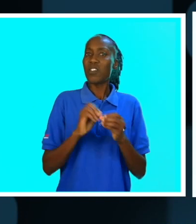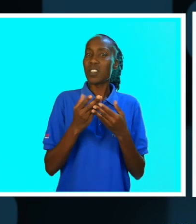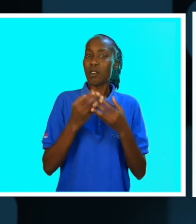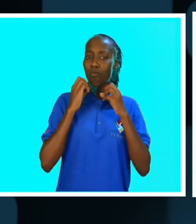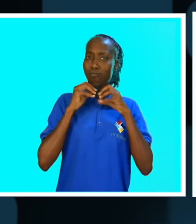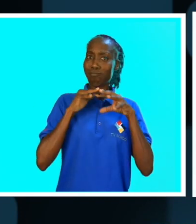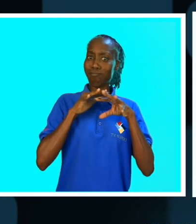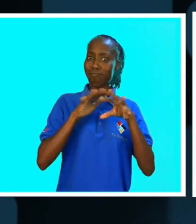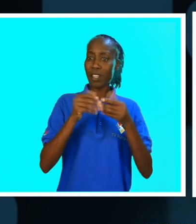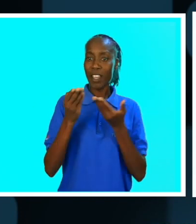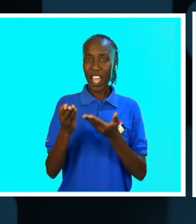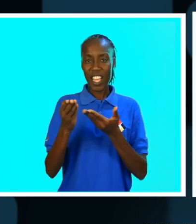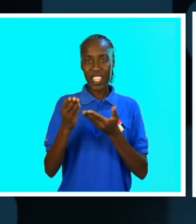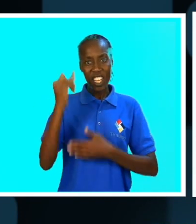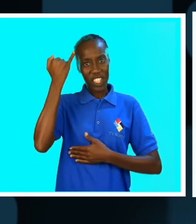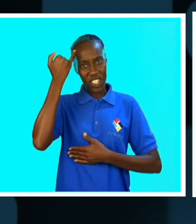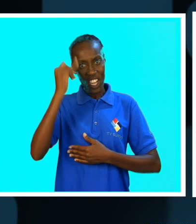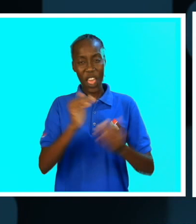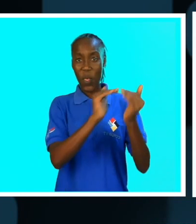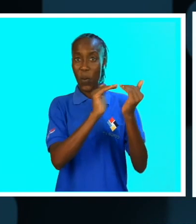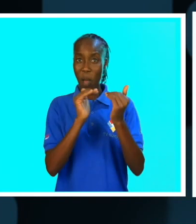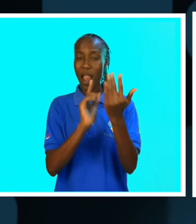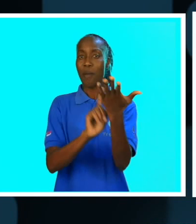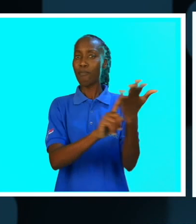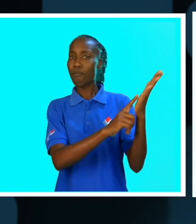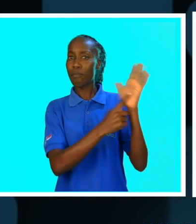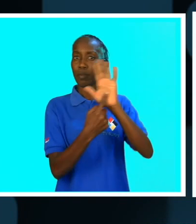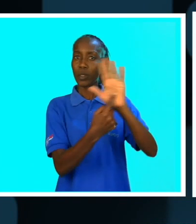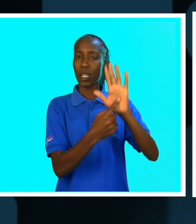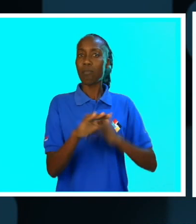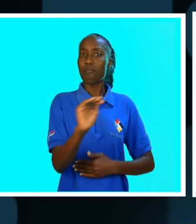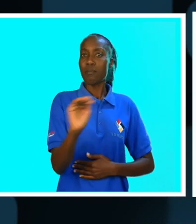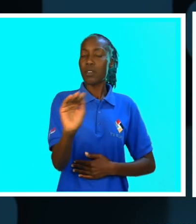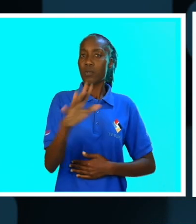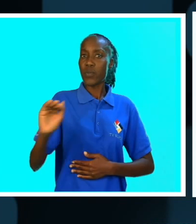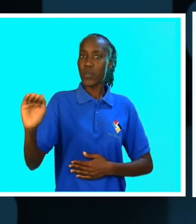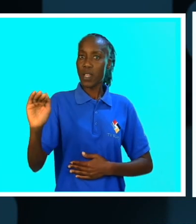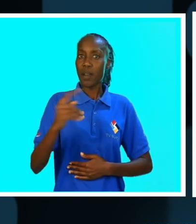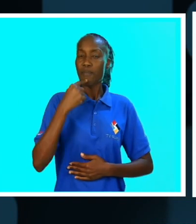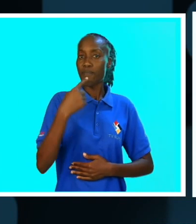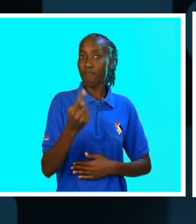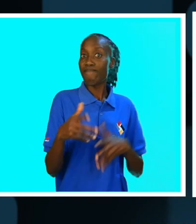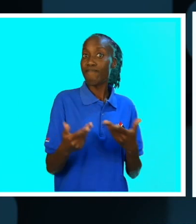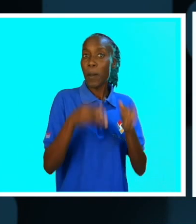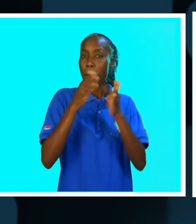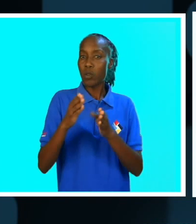iniciativas e também para mostrarmos à sociedade que as pessoas com